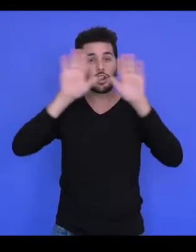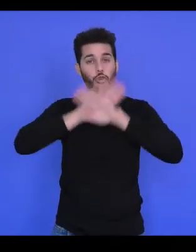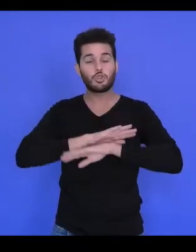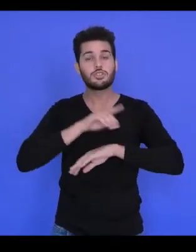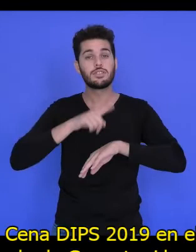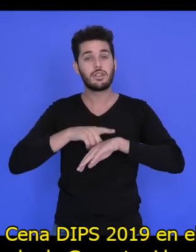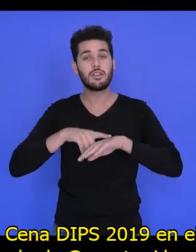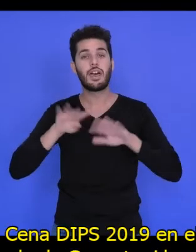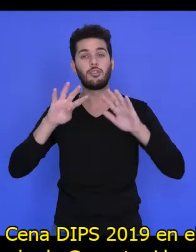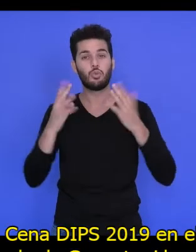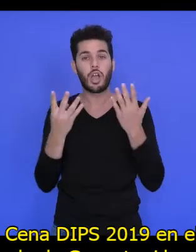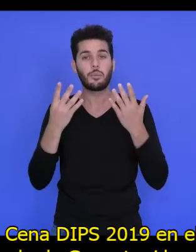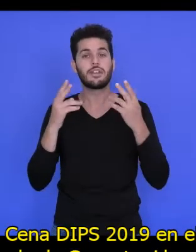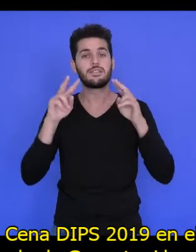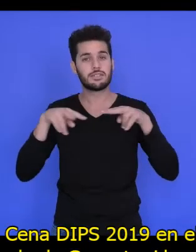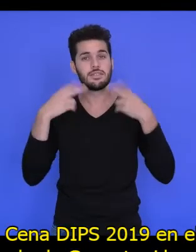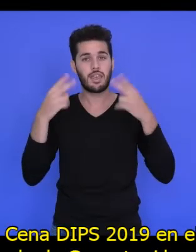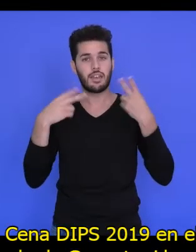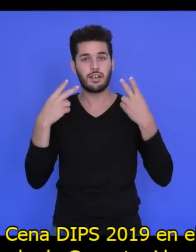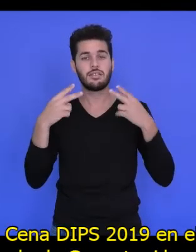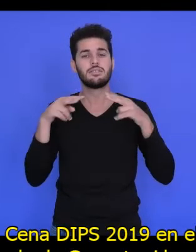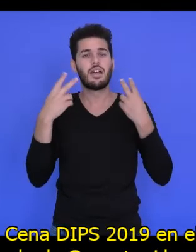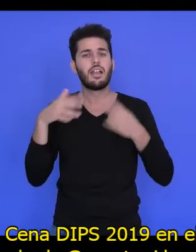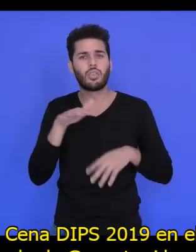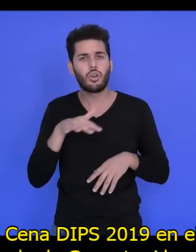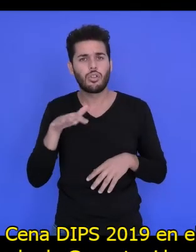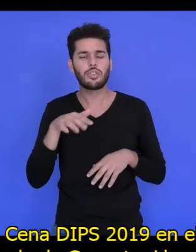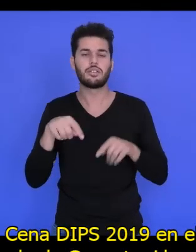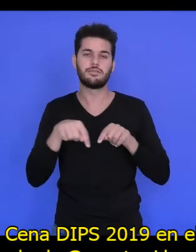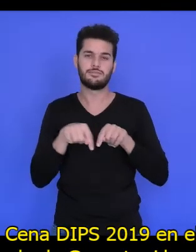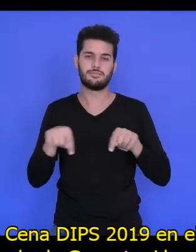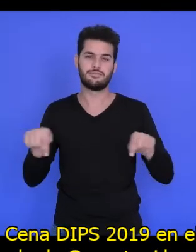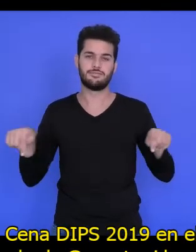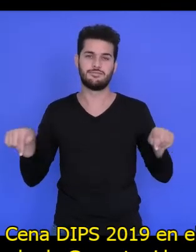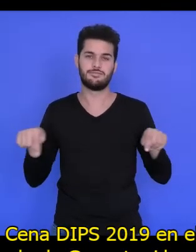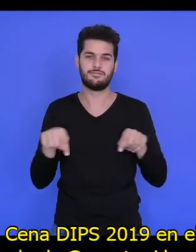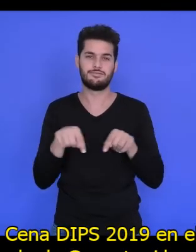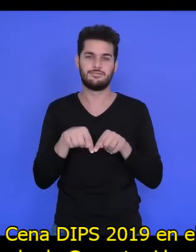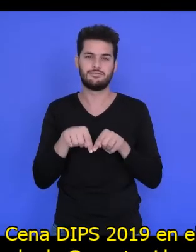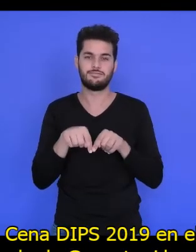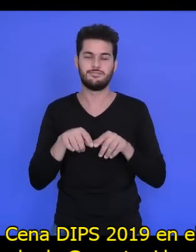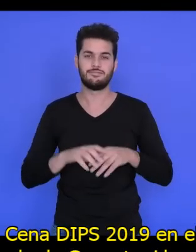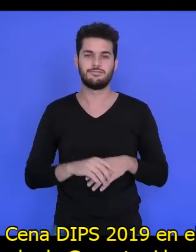A las 9 de la noche, cena DIPS 2019, en la siguiente dirección.